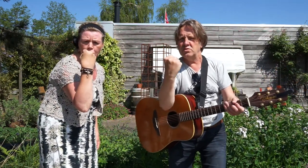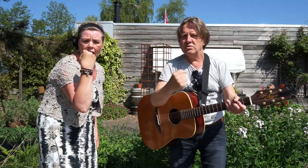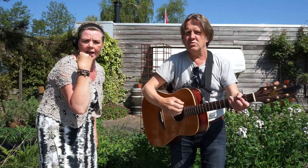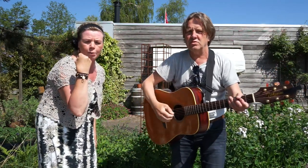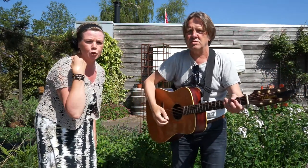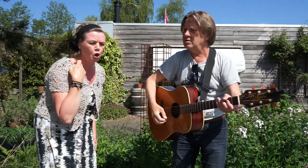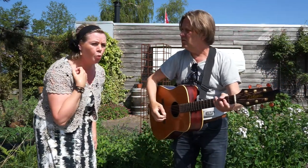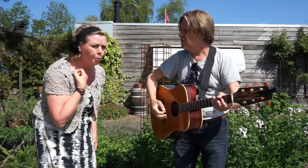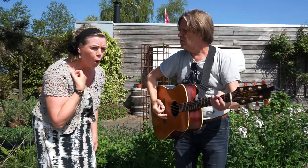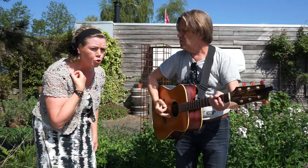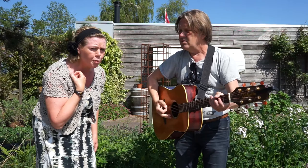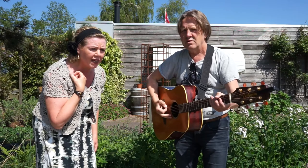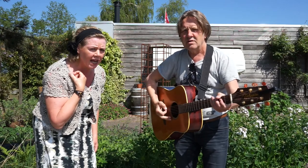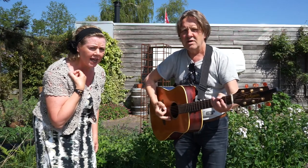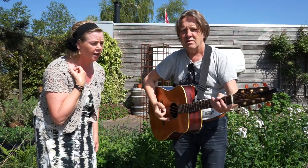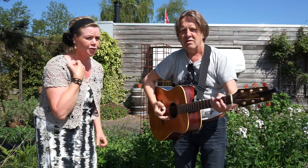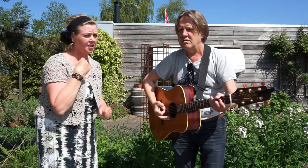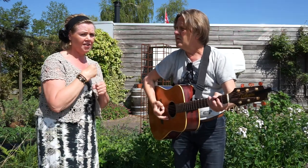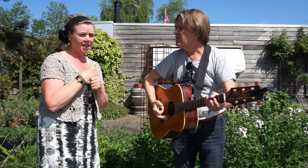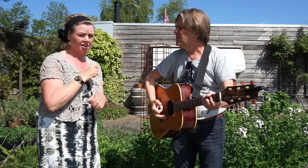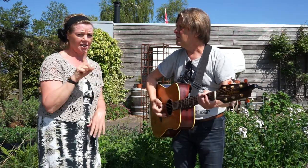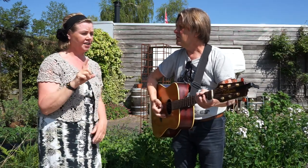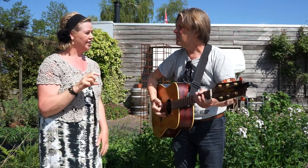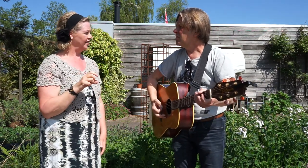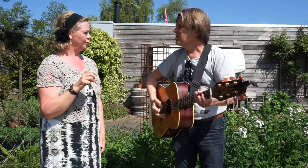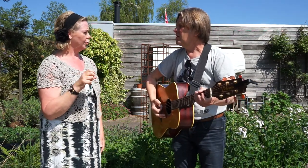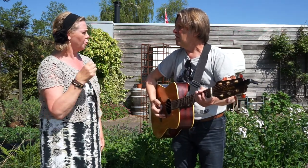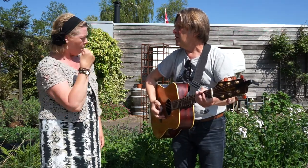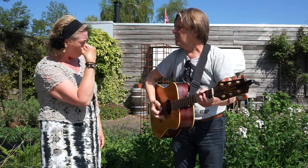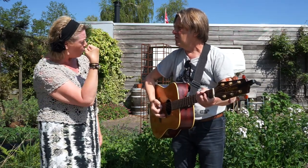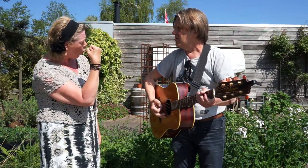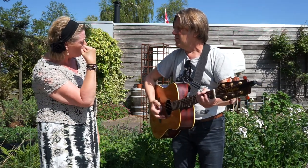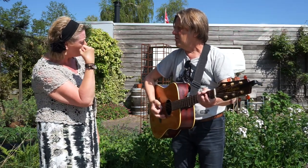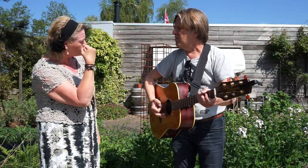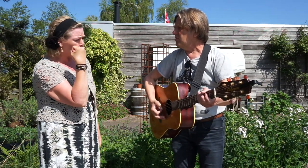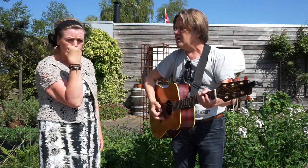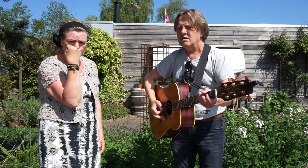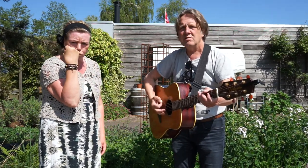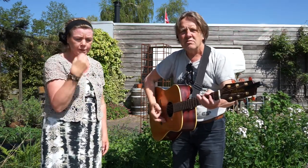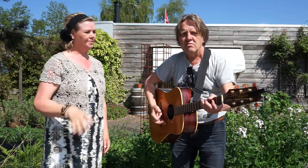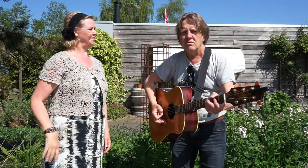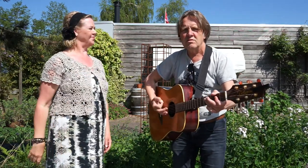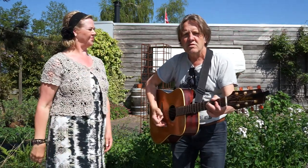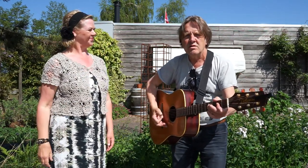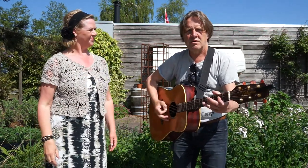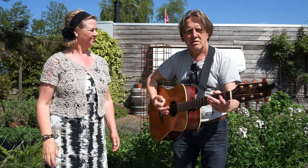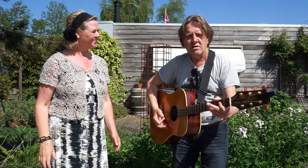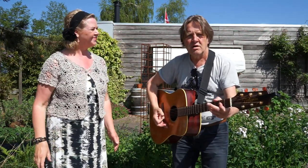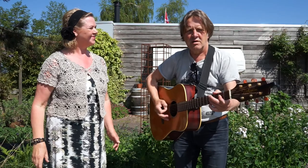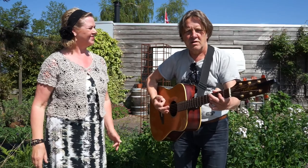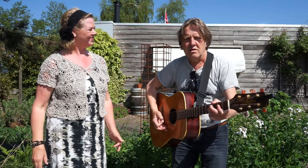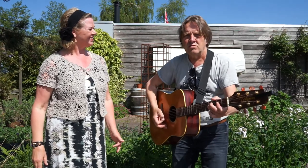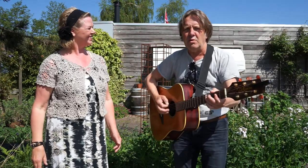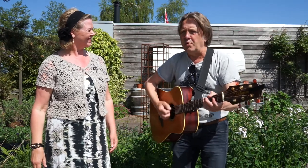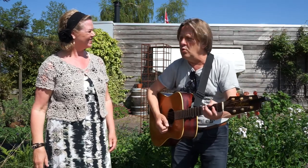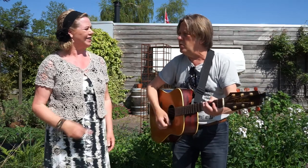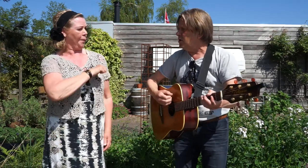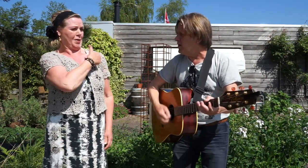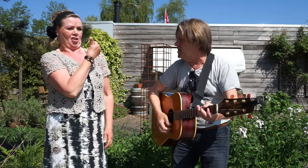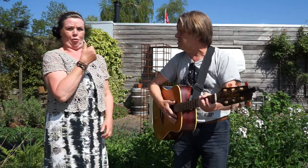En daar moet je ook boos bij kijken, anders werkt het niet. Dus boos. Oké. De boer is